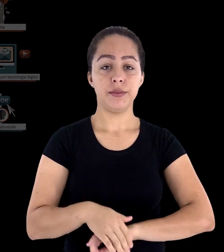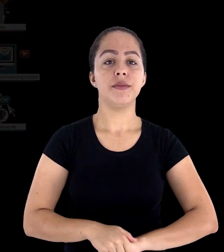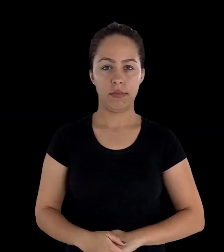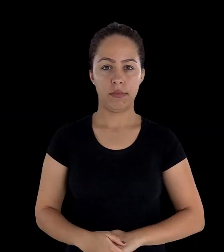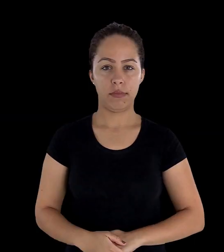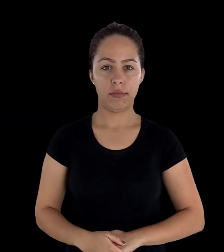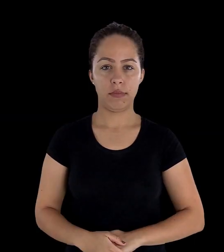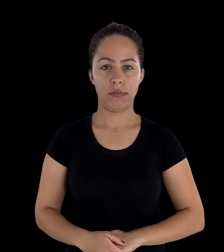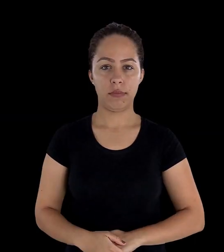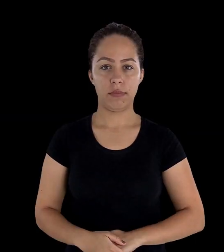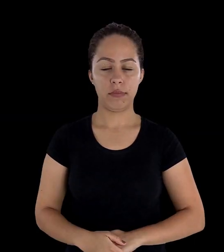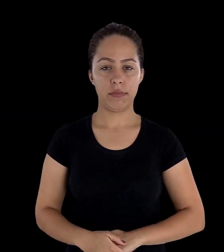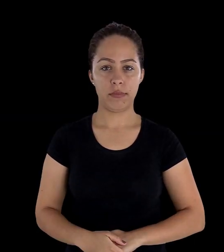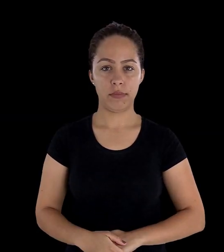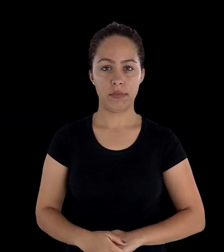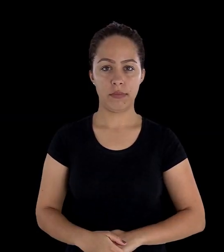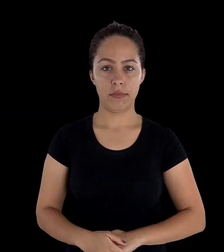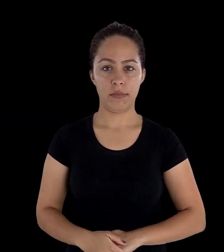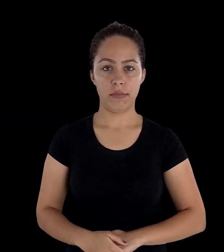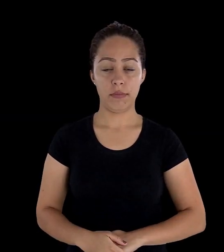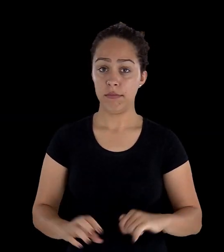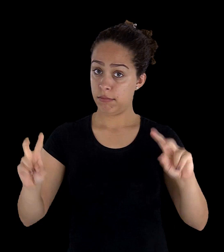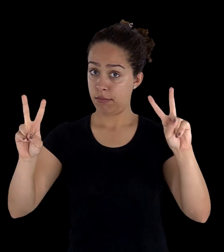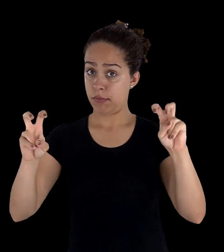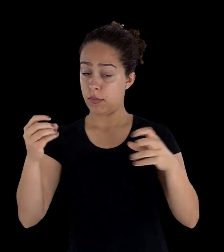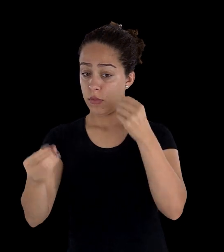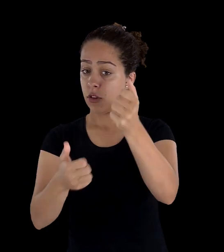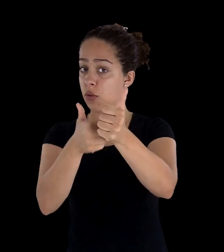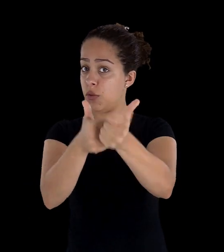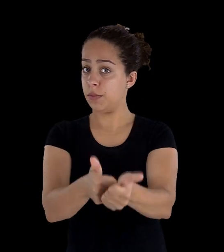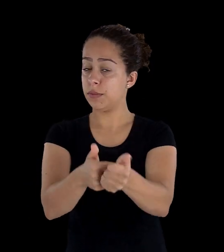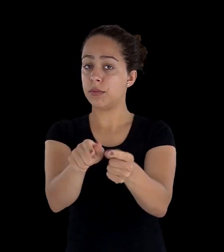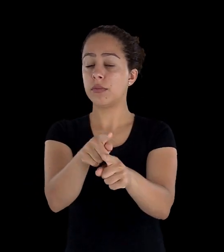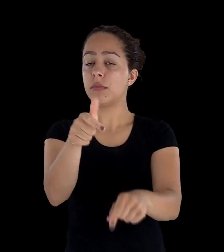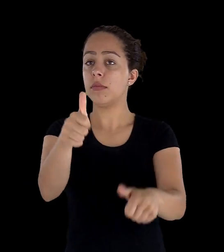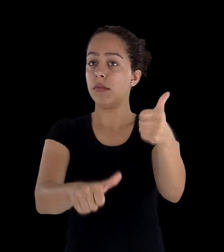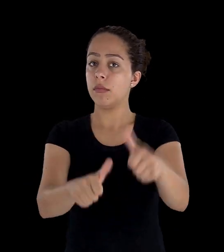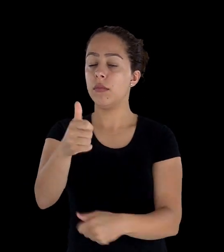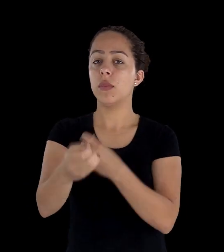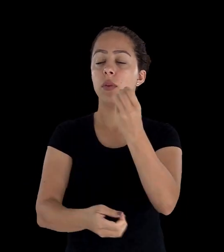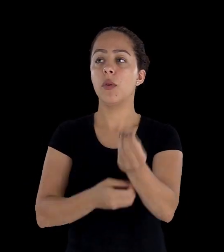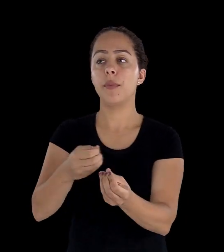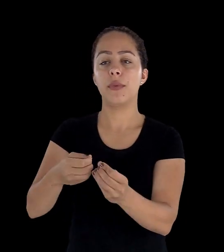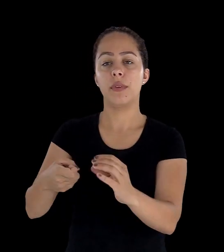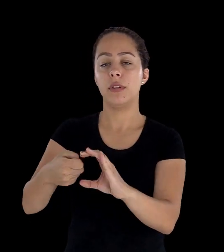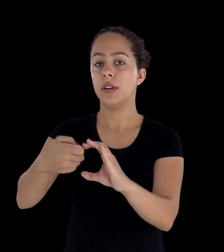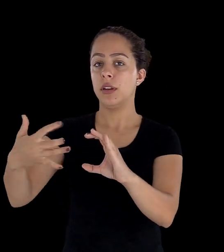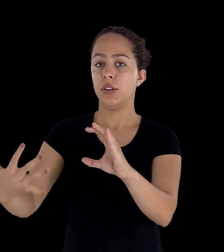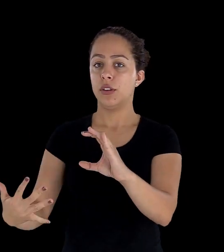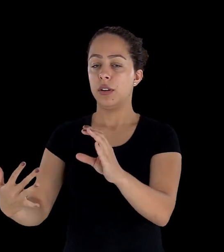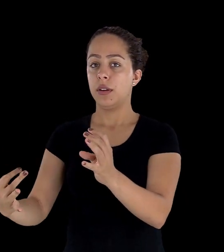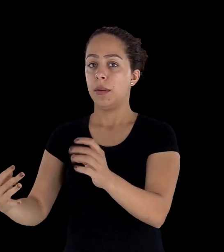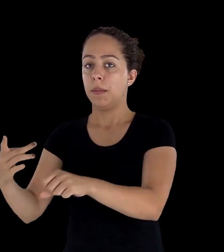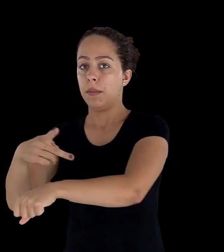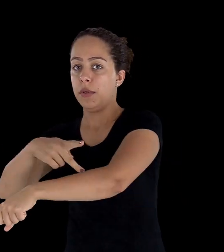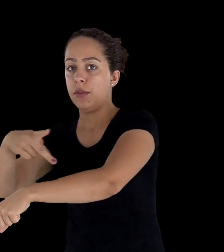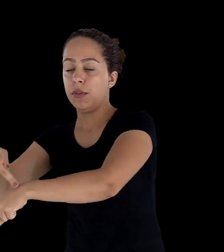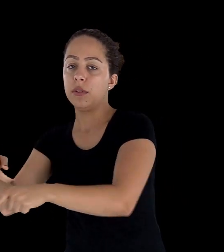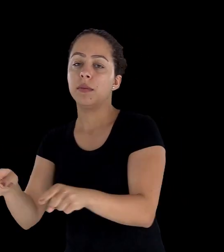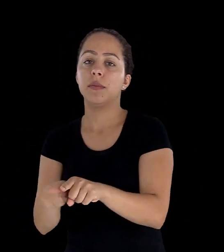A dimensão que corresponde ao acompanhamento e avaliação, tanto no que se refere aos aspectos pedagógicos quanto tecnológicos,